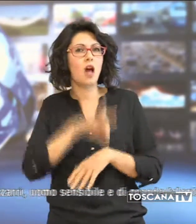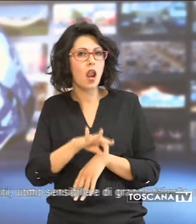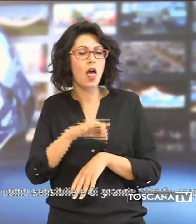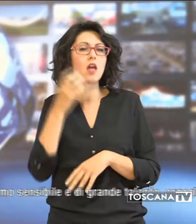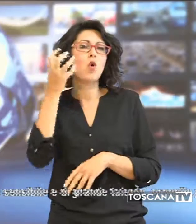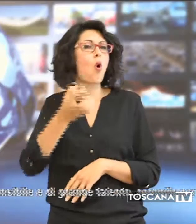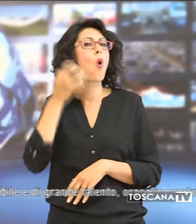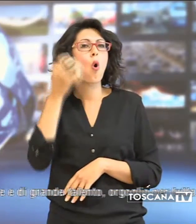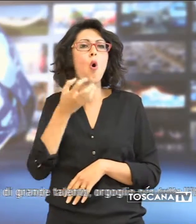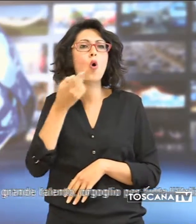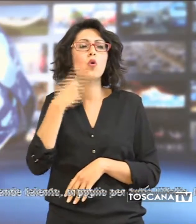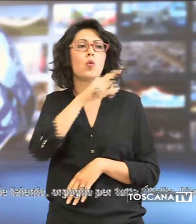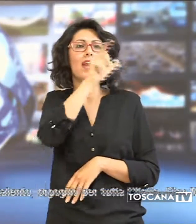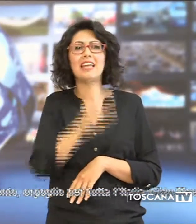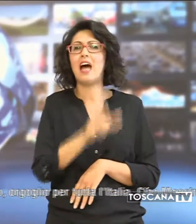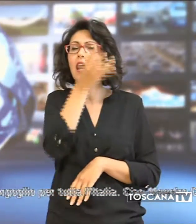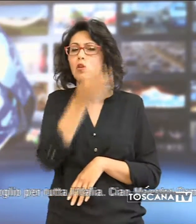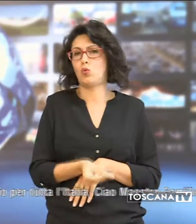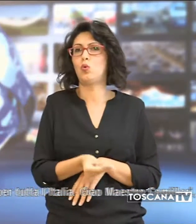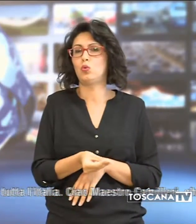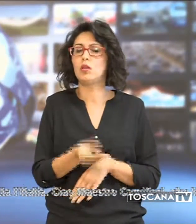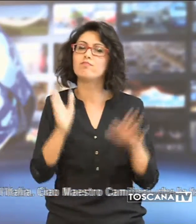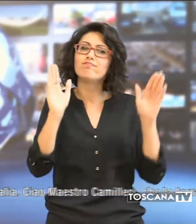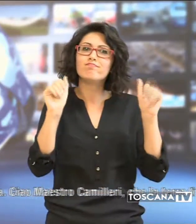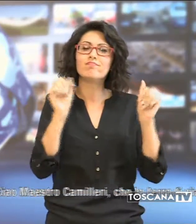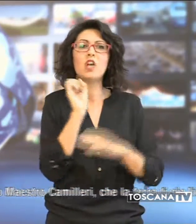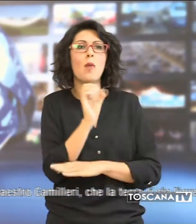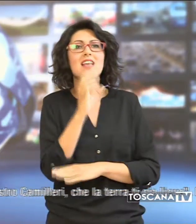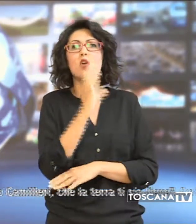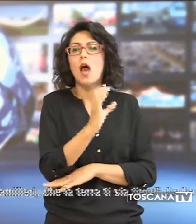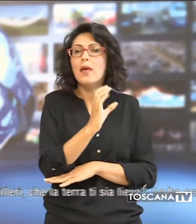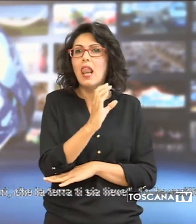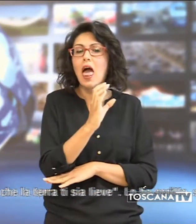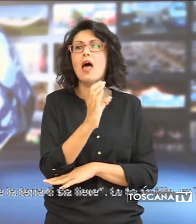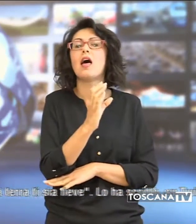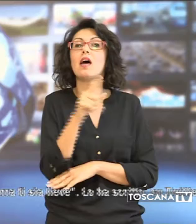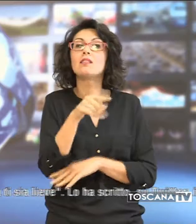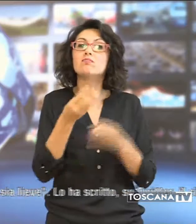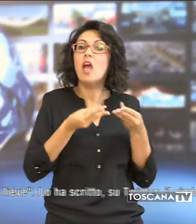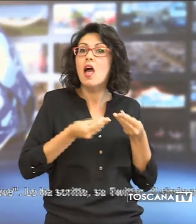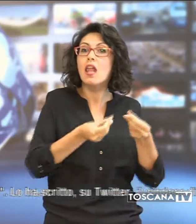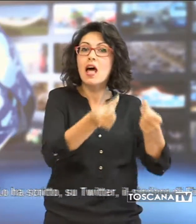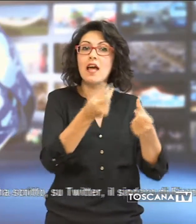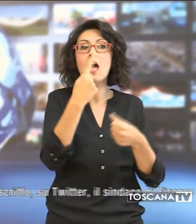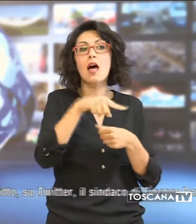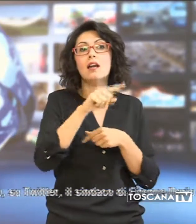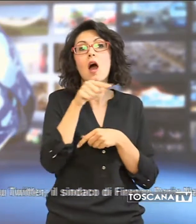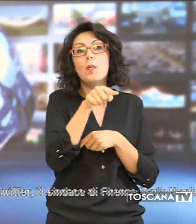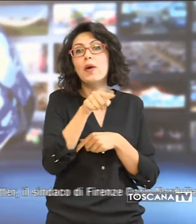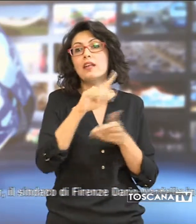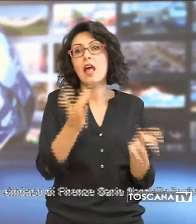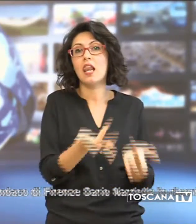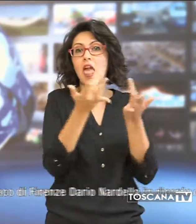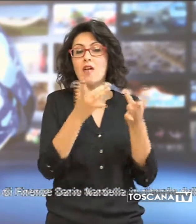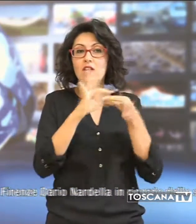orgoglio per tutta l'Italia. Ciao maestro Camilleri, che la terra ti sia lieve, lo ha